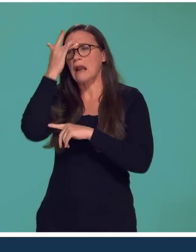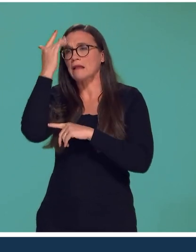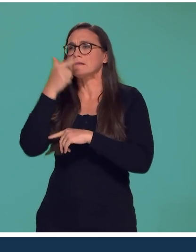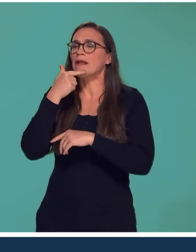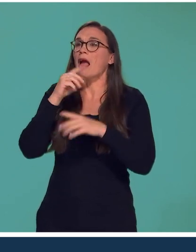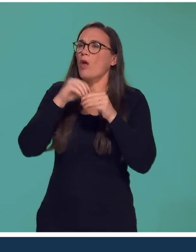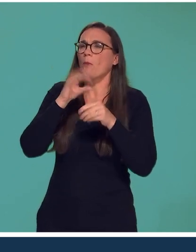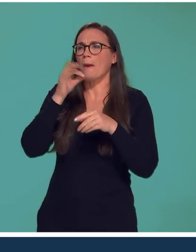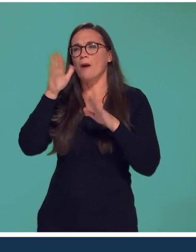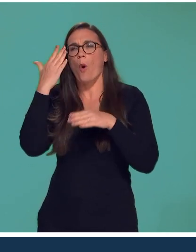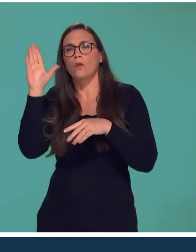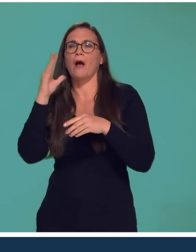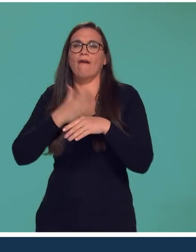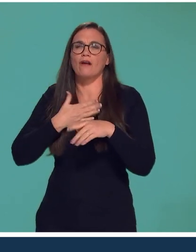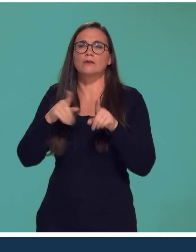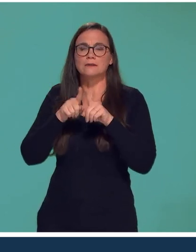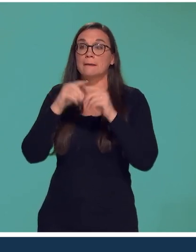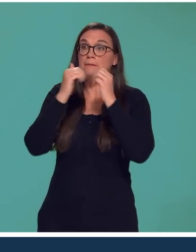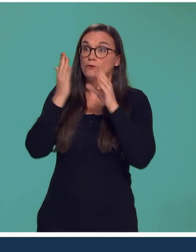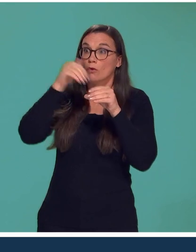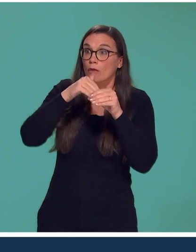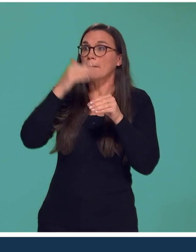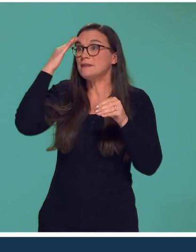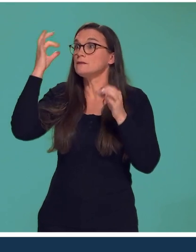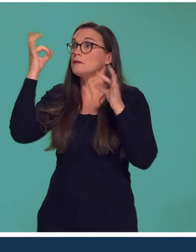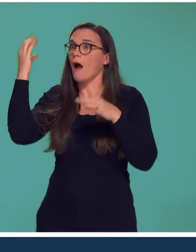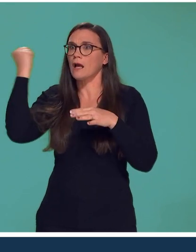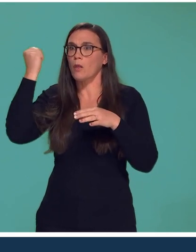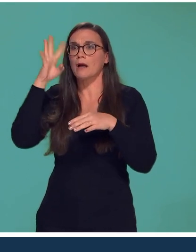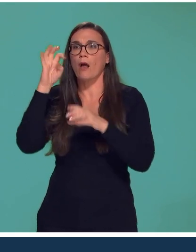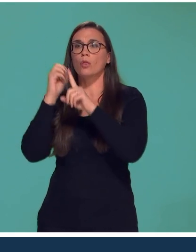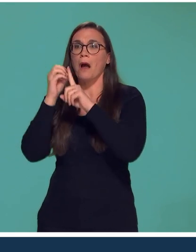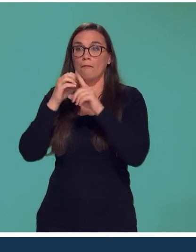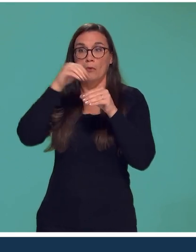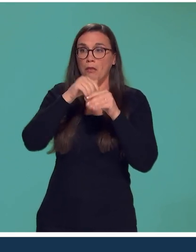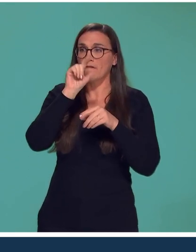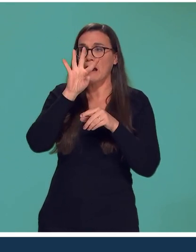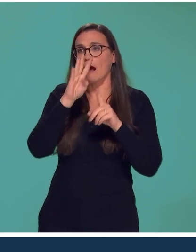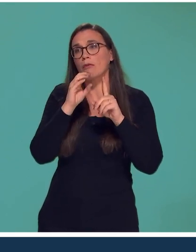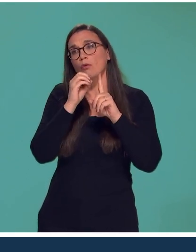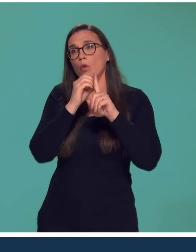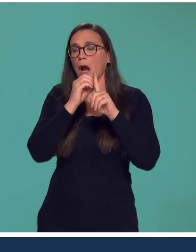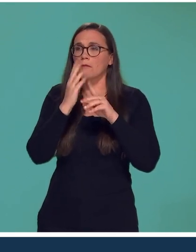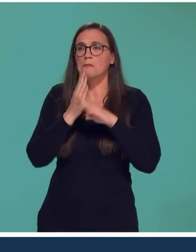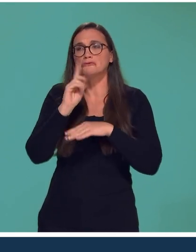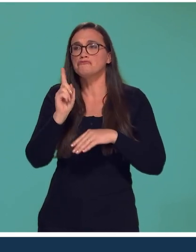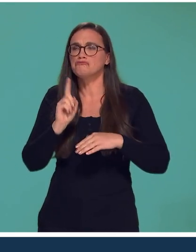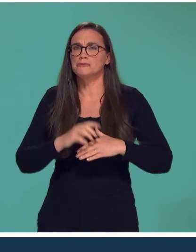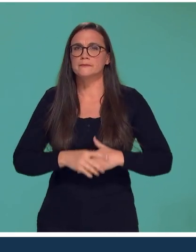près tout le temps. Même l'été. C'est-à-dire que l'été, l'intérêt, c'est qu'au-delà de l'économie, on a un confort aussi quand on a des canicules à 40 degrés. Nous, ça ne